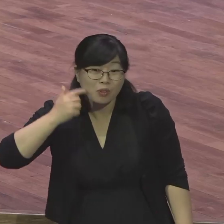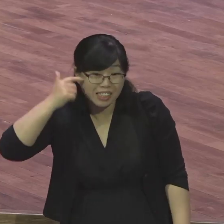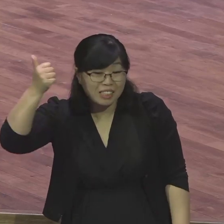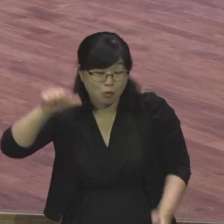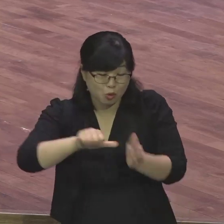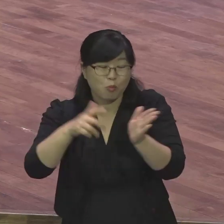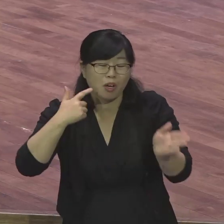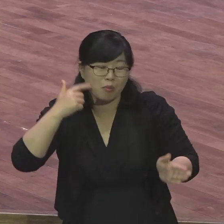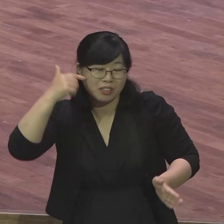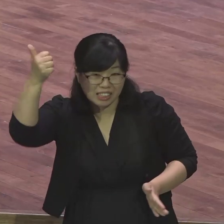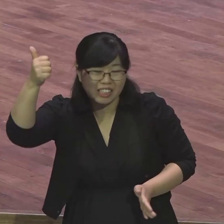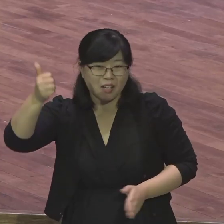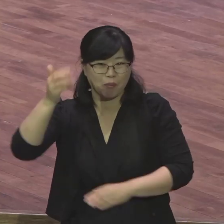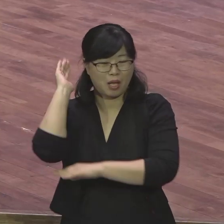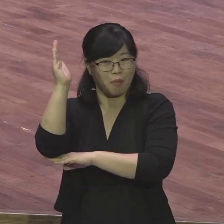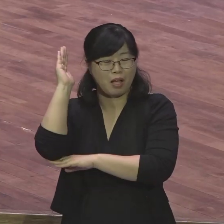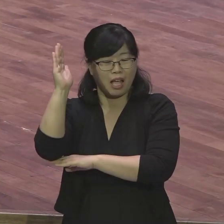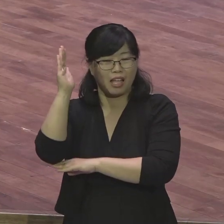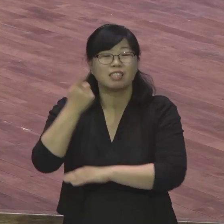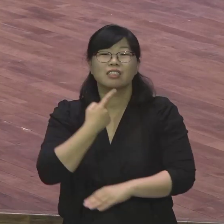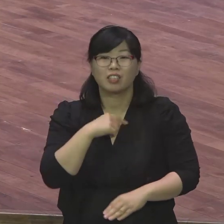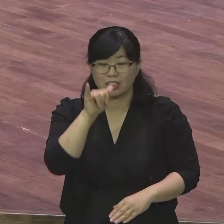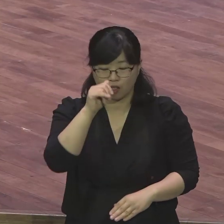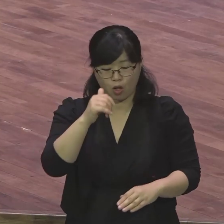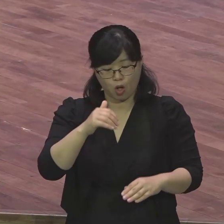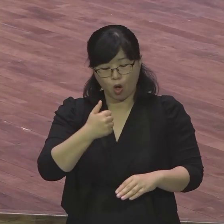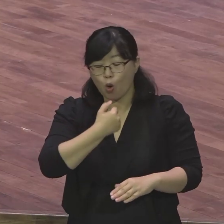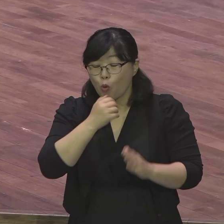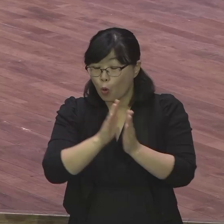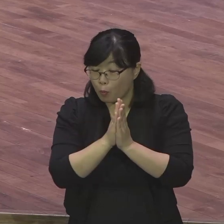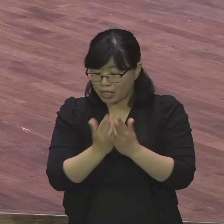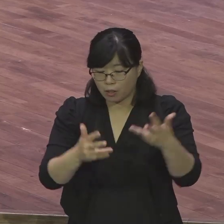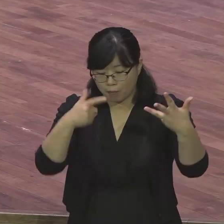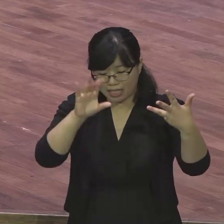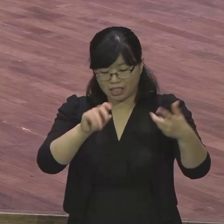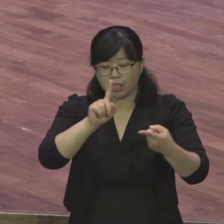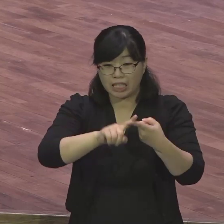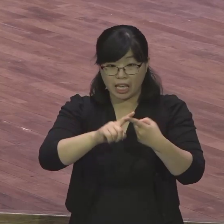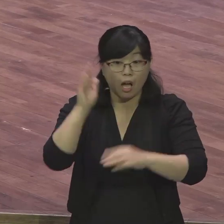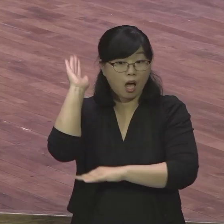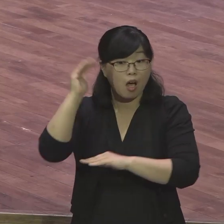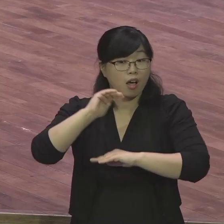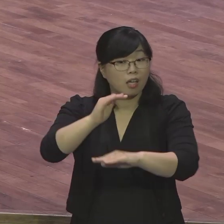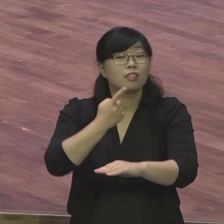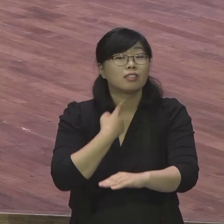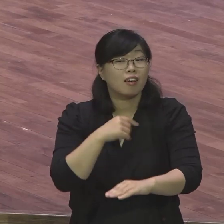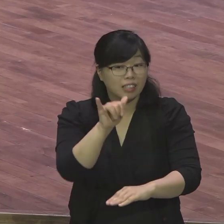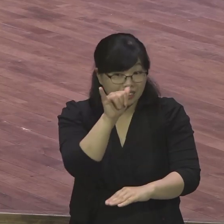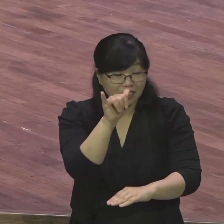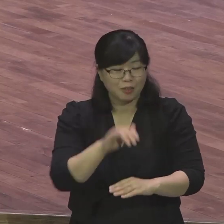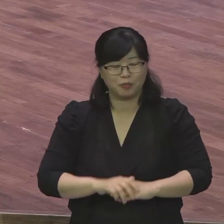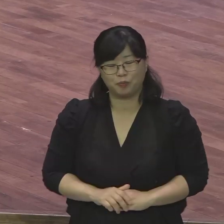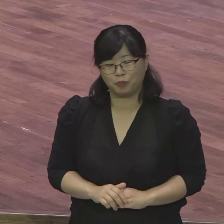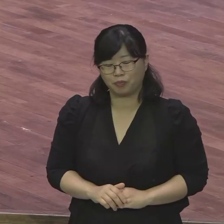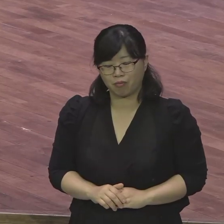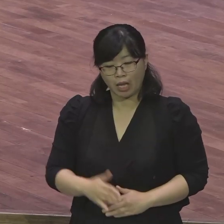로마서 8장의 주제가 그리스도의 성화 그리스도의 성화에 대해서 말하는 것이 아니라